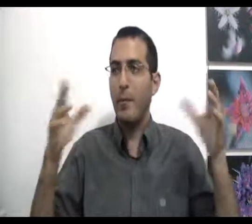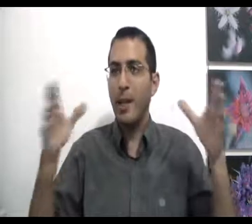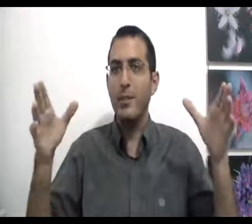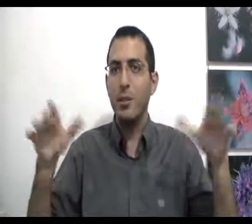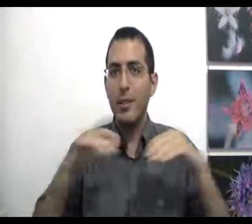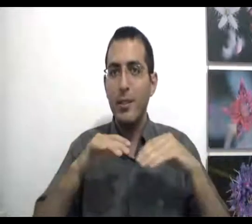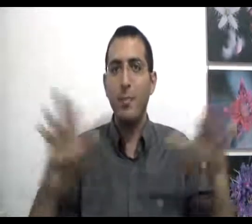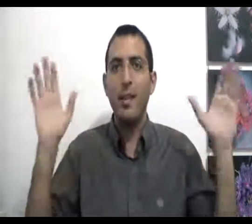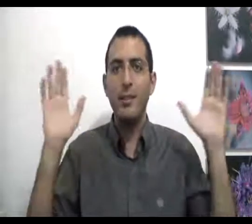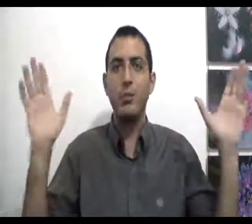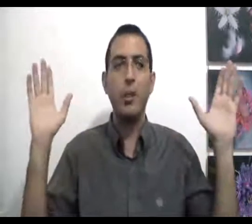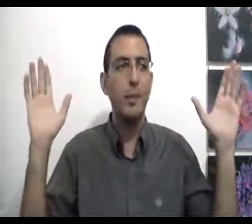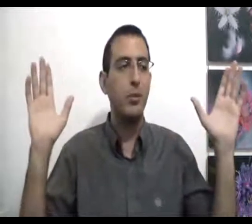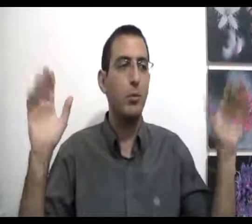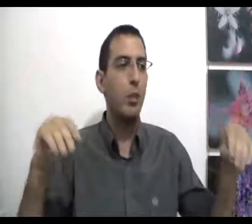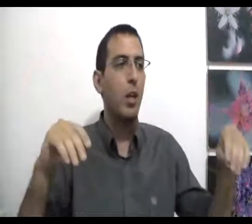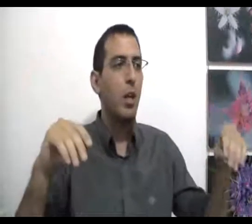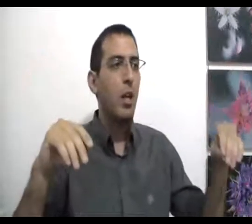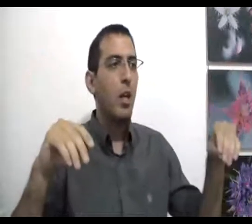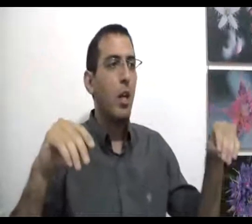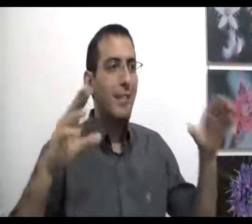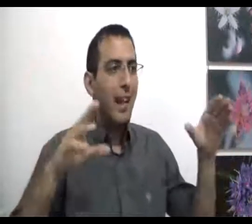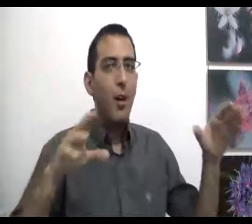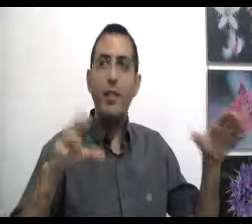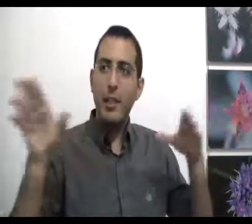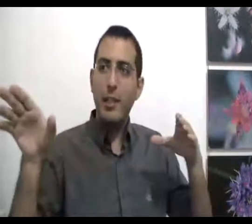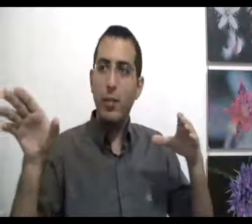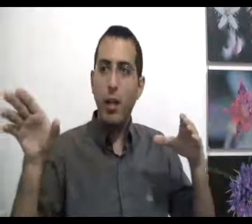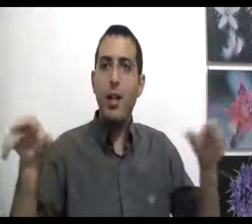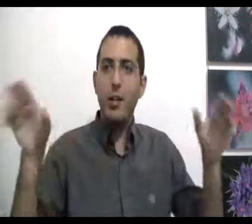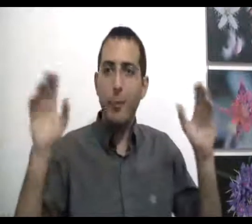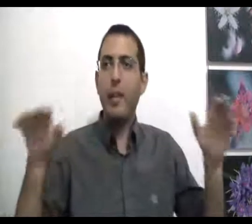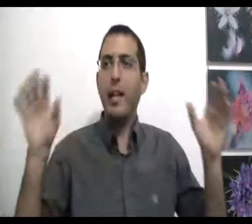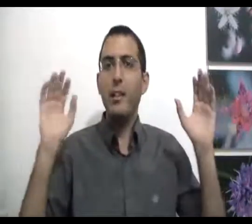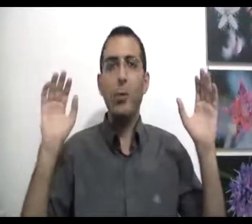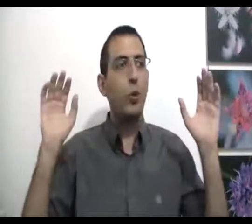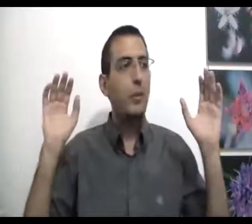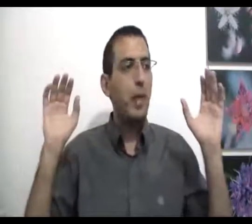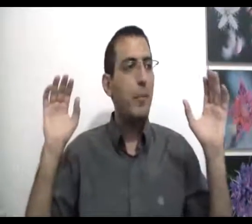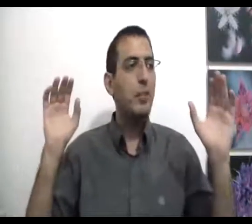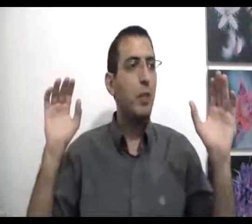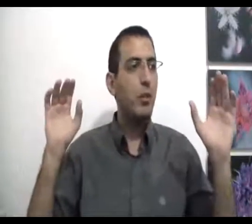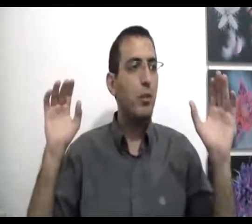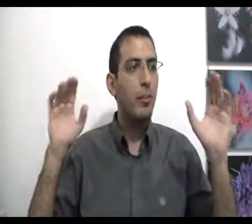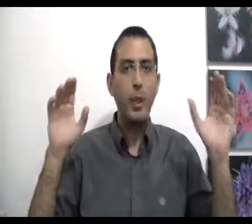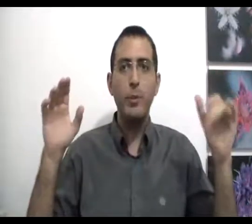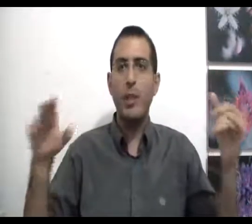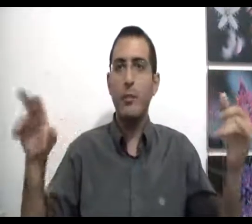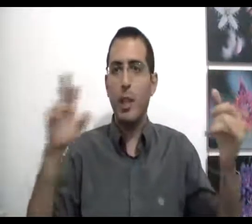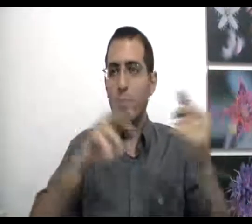ככה זה עובד מה לעשות זאת המציאות אתה אוהבת הילדים שלך בגלל שהם עושים לך מצבווח טוב ביום שהילדים שלך יעשו